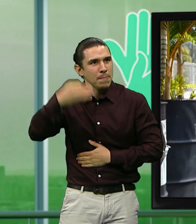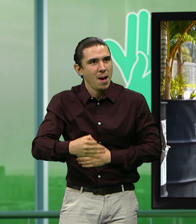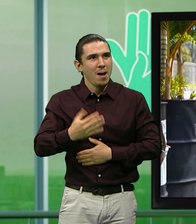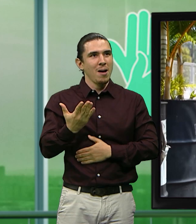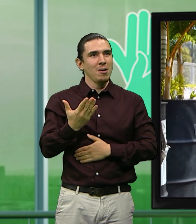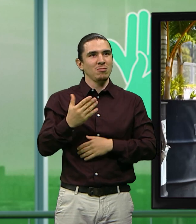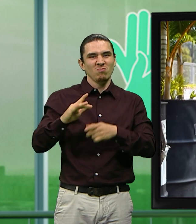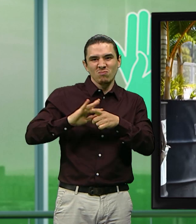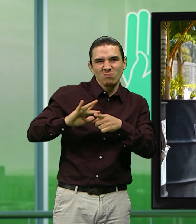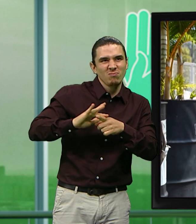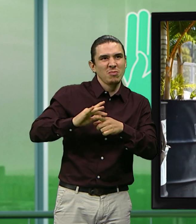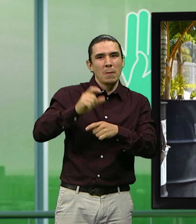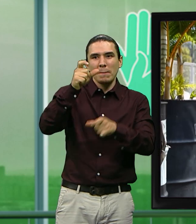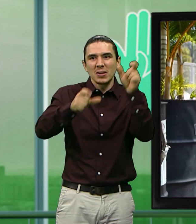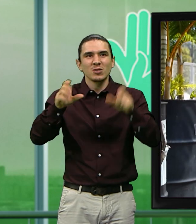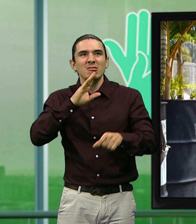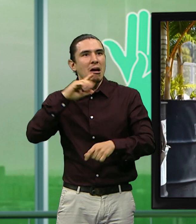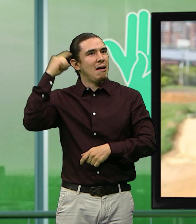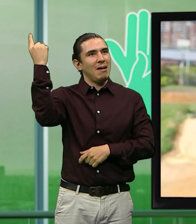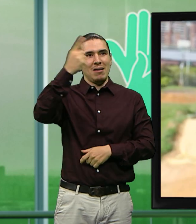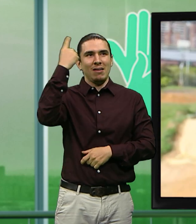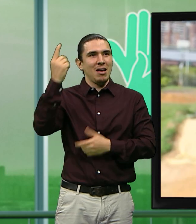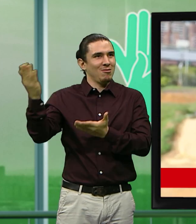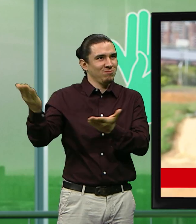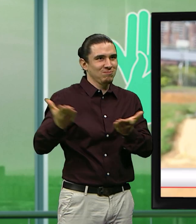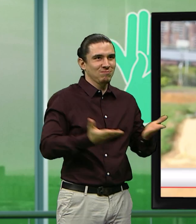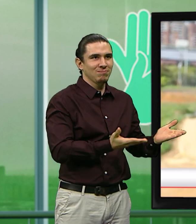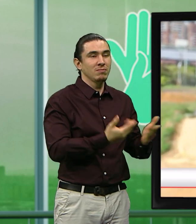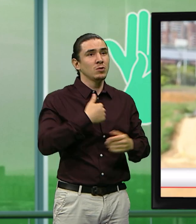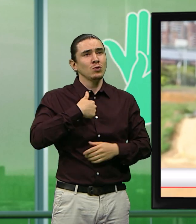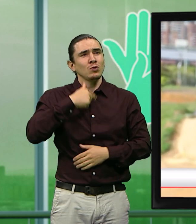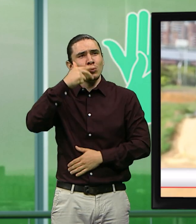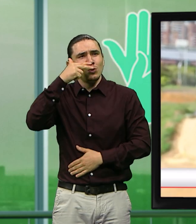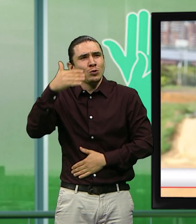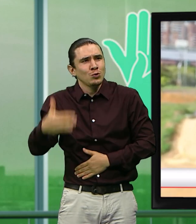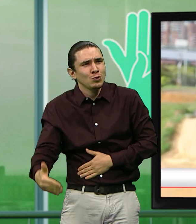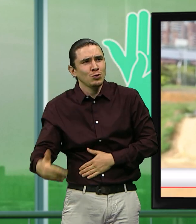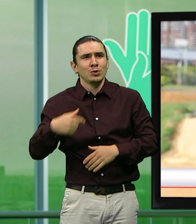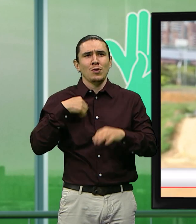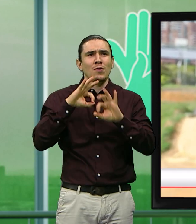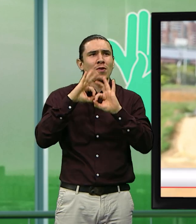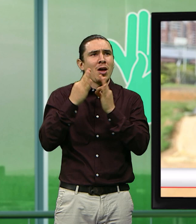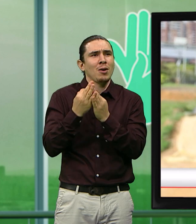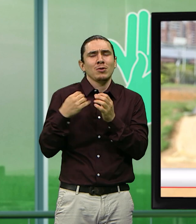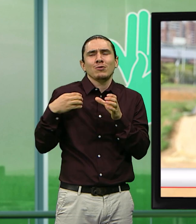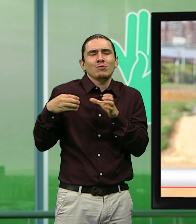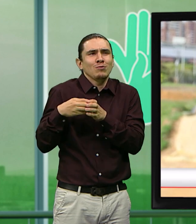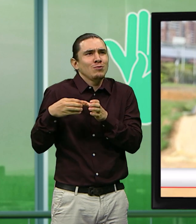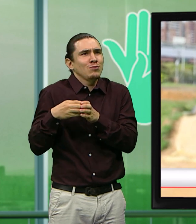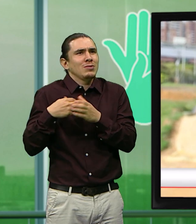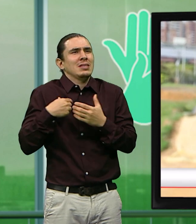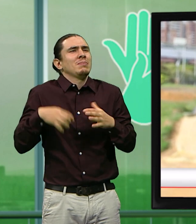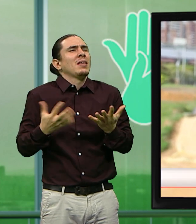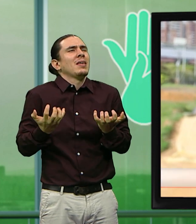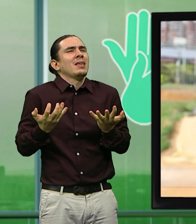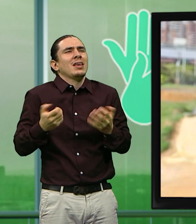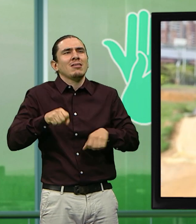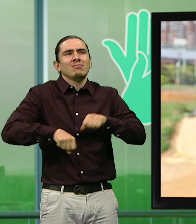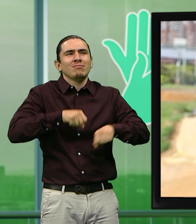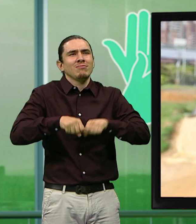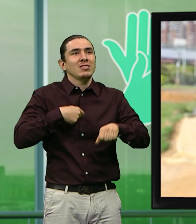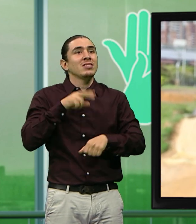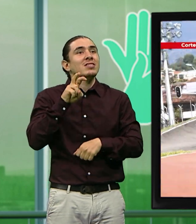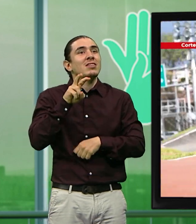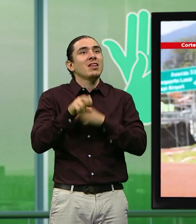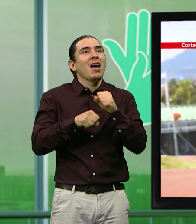ser buenas personas pues como en general. Desde pequeño siempre he querido estar en esta familia y los felicito por los